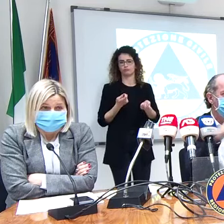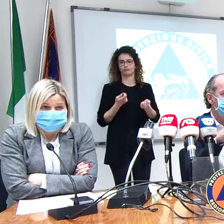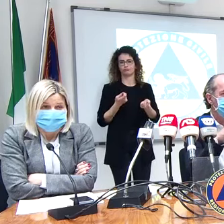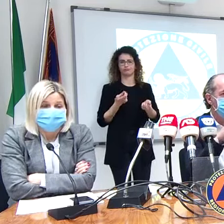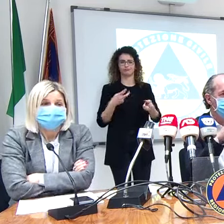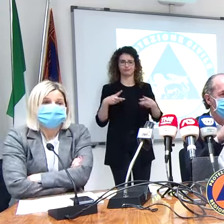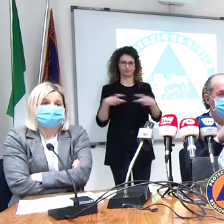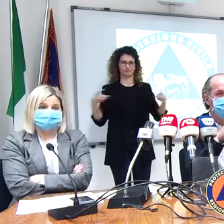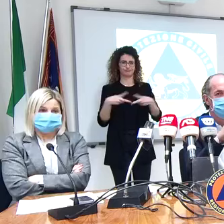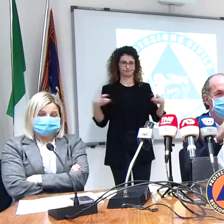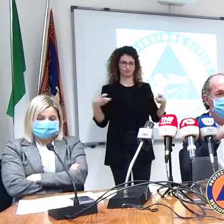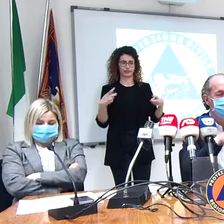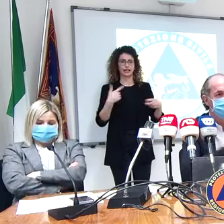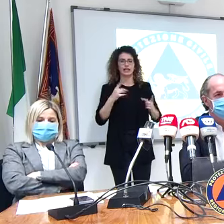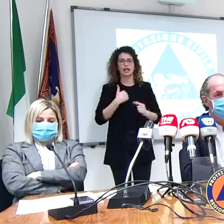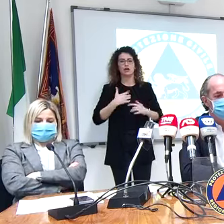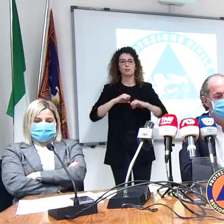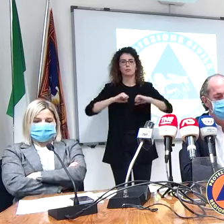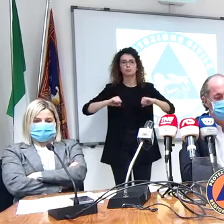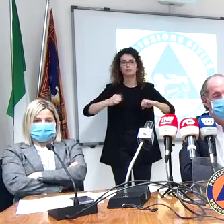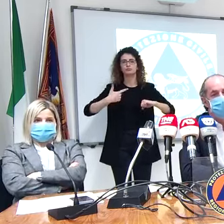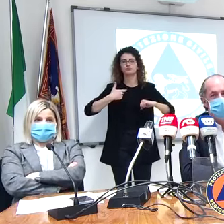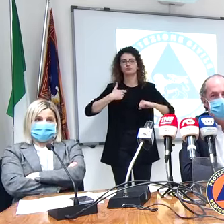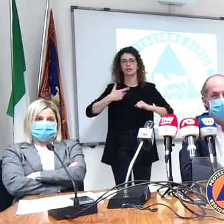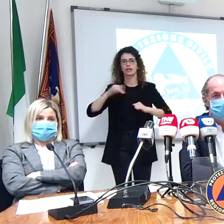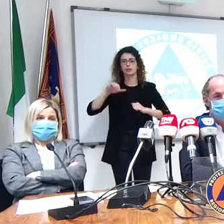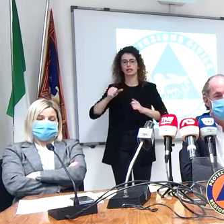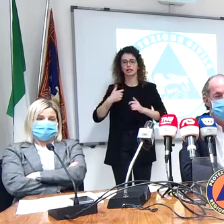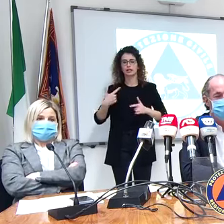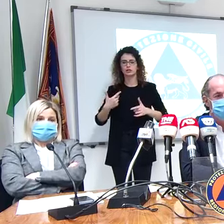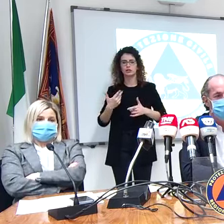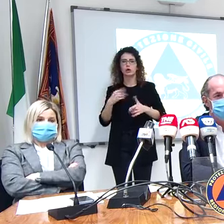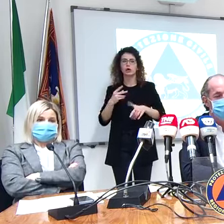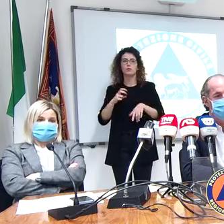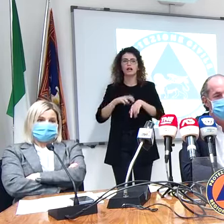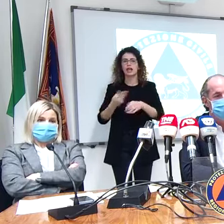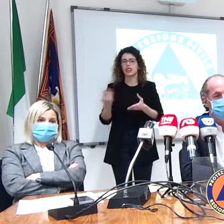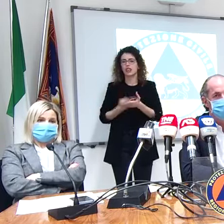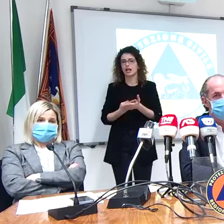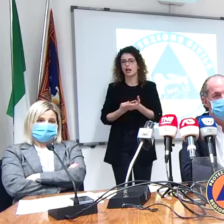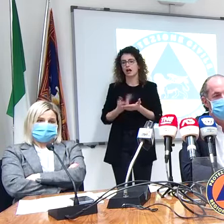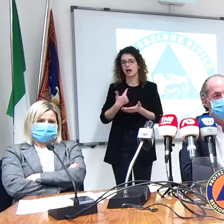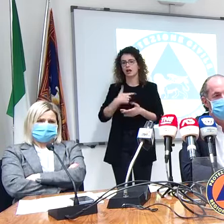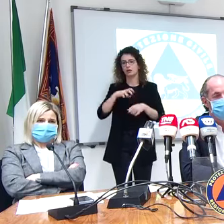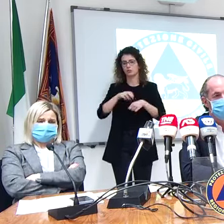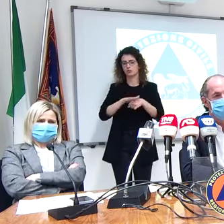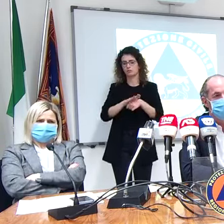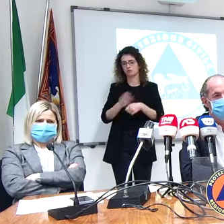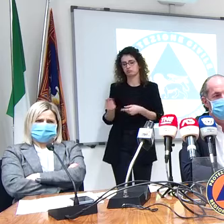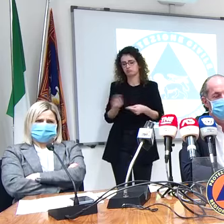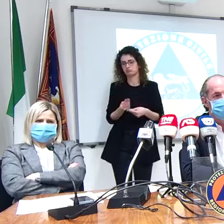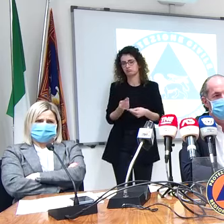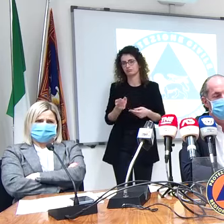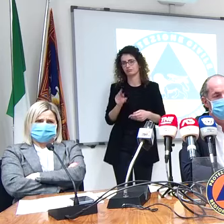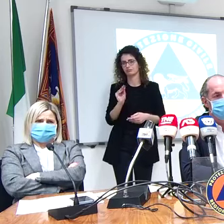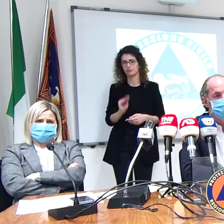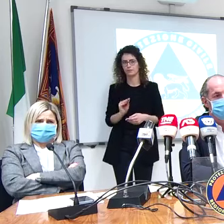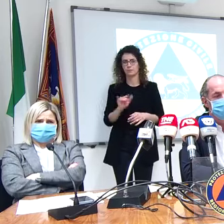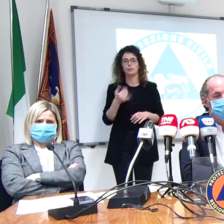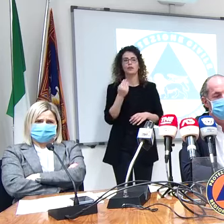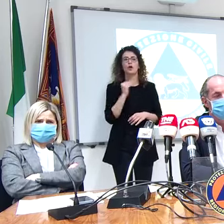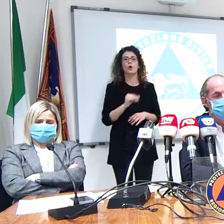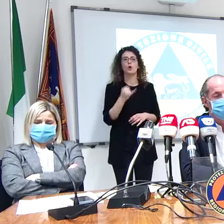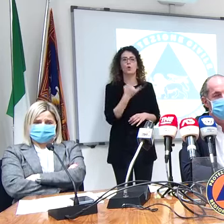vaccinale dopo vediamo magari con una lettera del medico di medicina generale magari sì ultima domanda presidente è dal fronte dei lotti